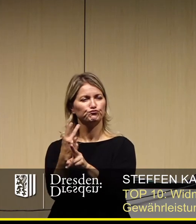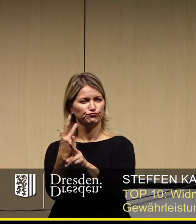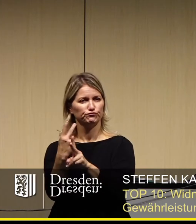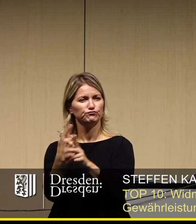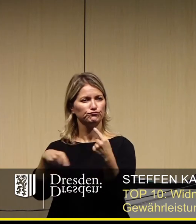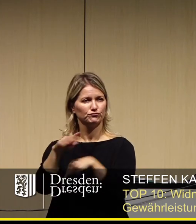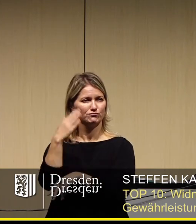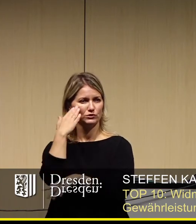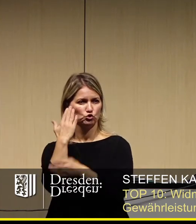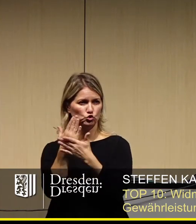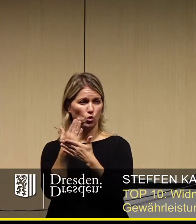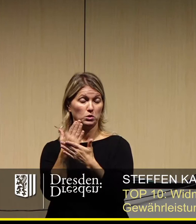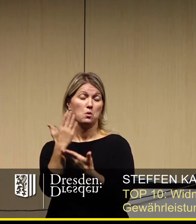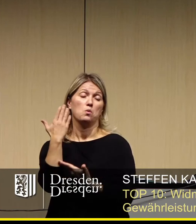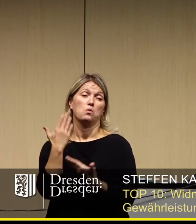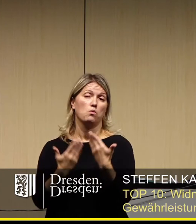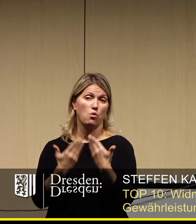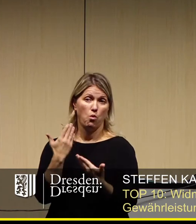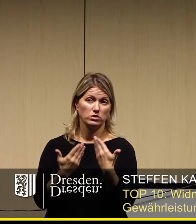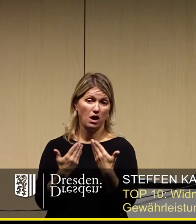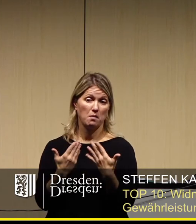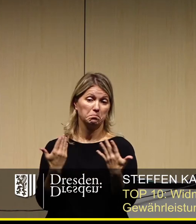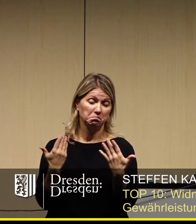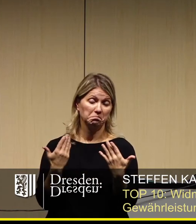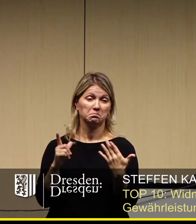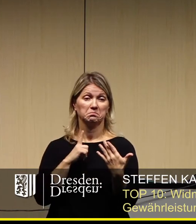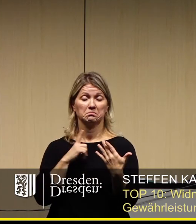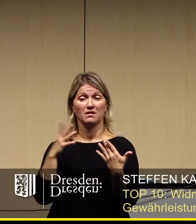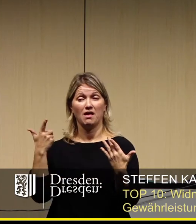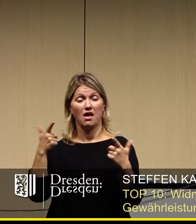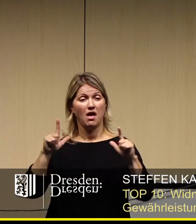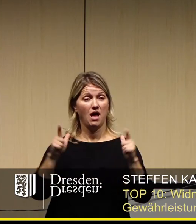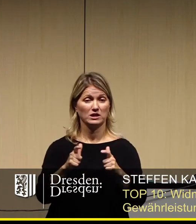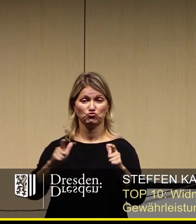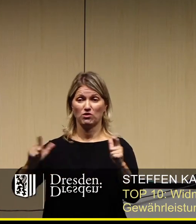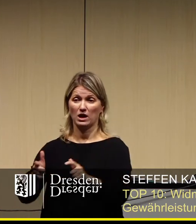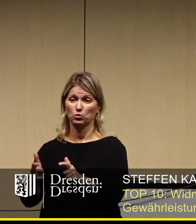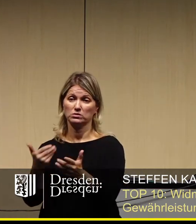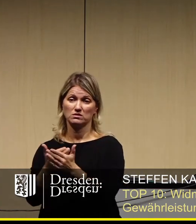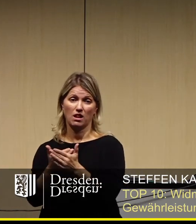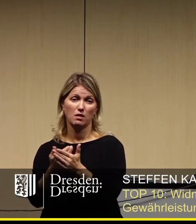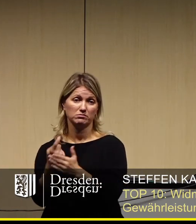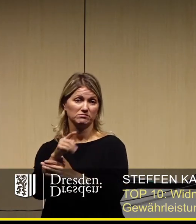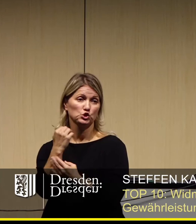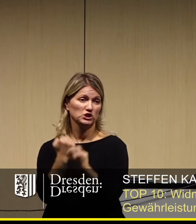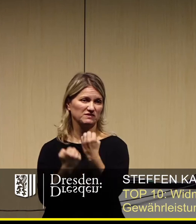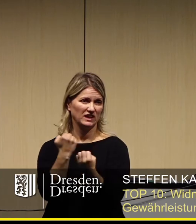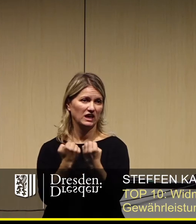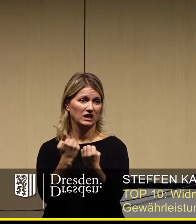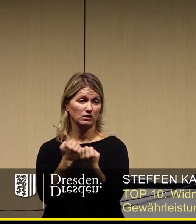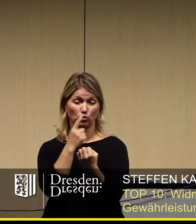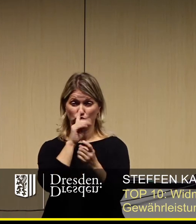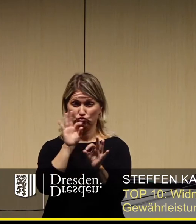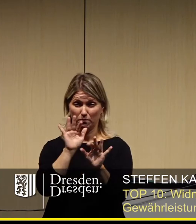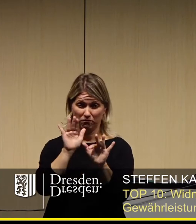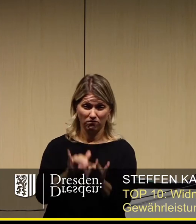Oder es kann sein, dass es sehr, sehr schwierig wird mit Einschränkungen. Und im schlimmsten Fall müssen die Märkte